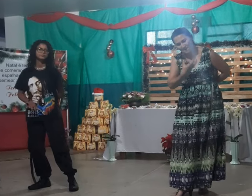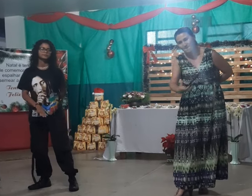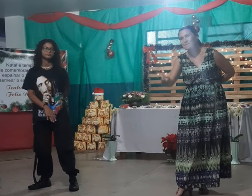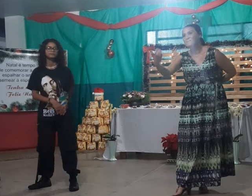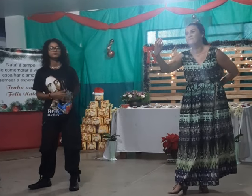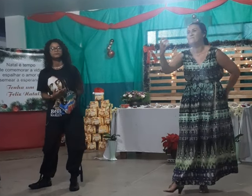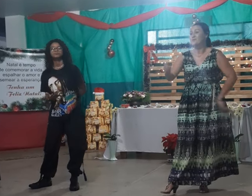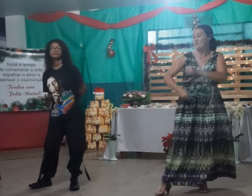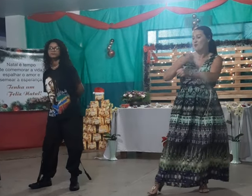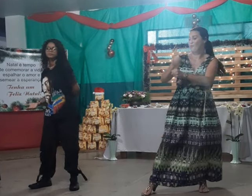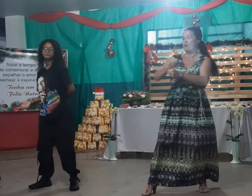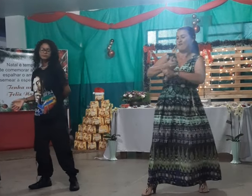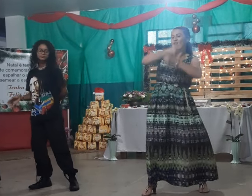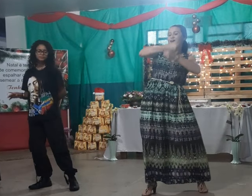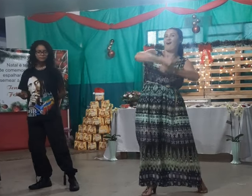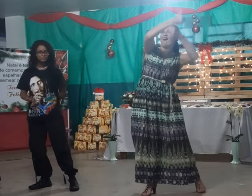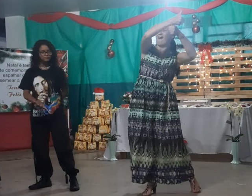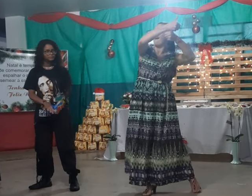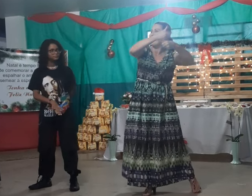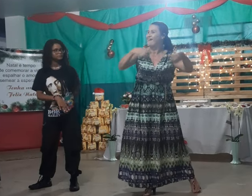do velho também,